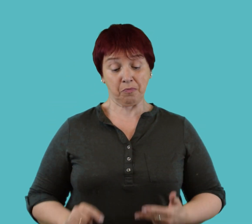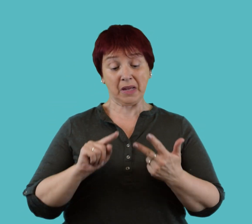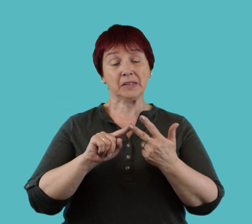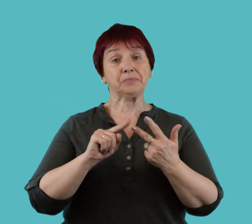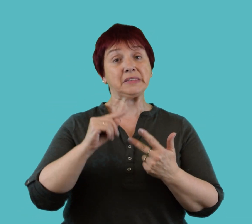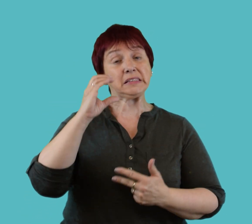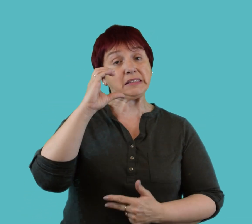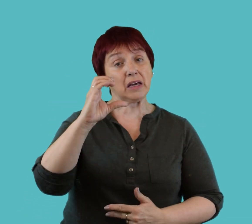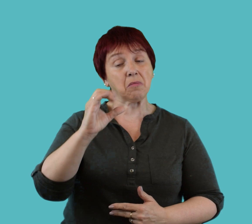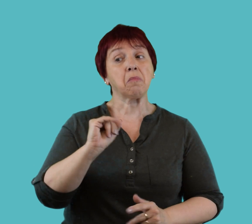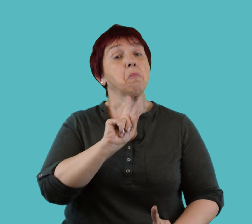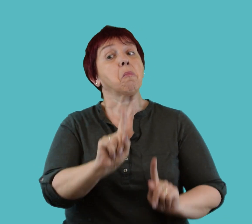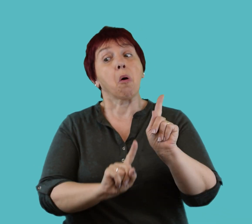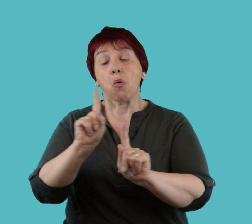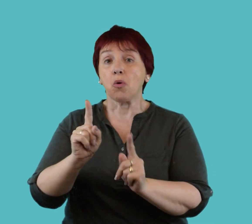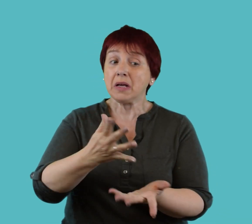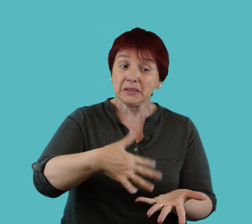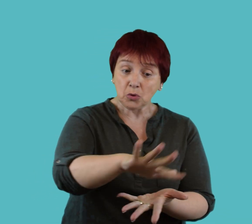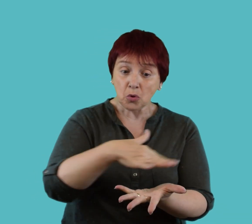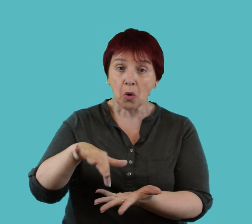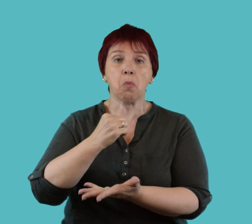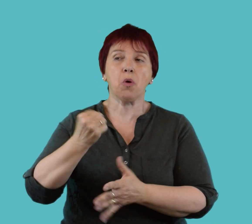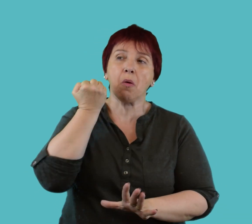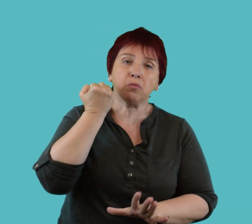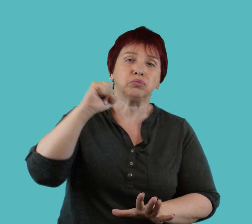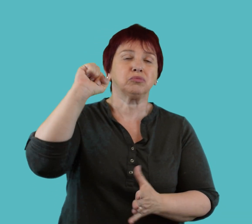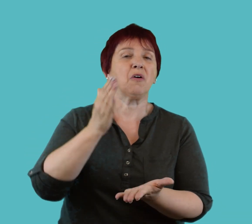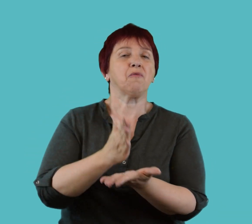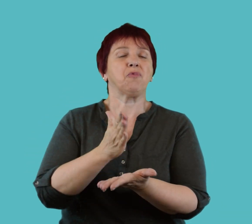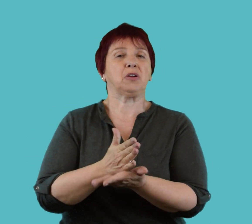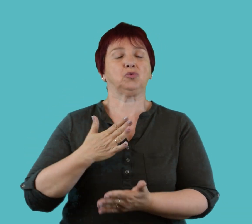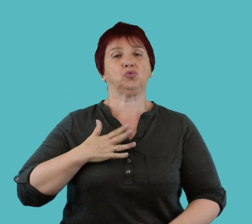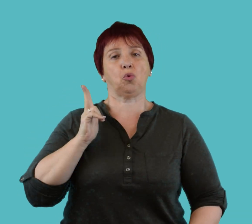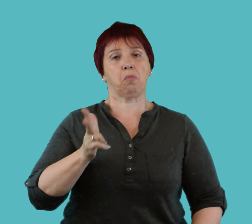Opción C, que en algunos casos se pueden violar los derechos humanos por el Estado.